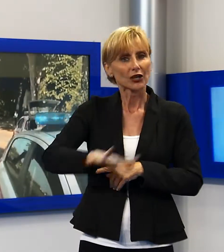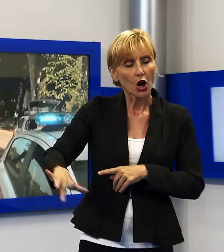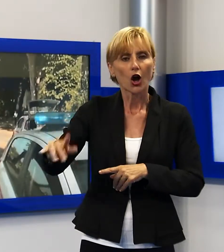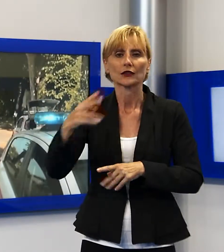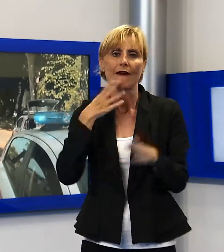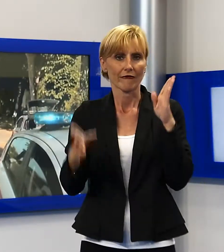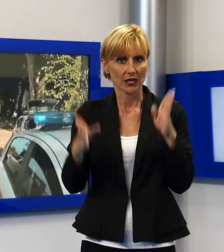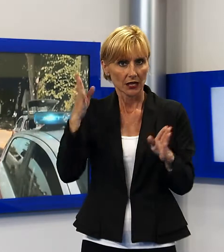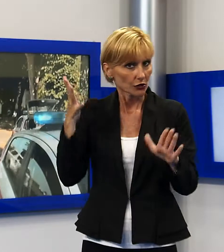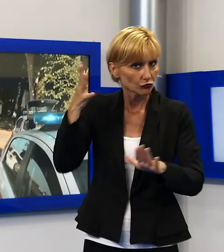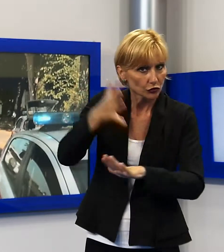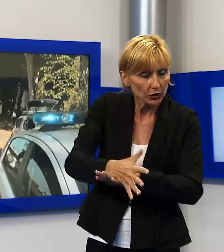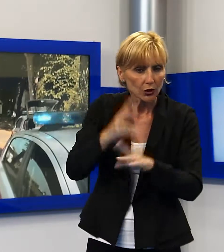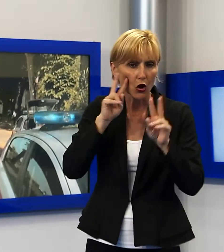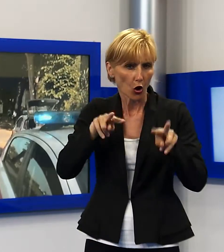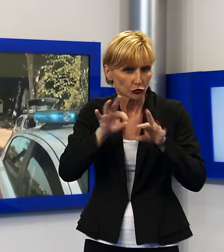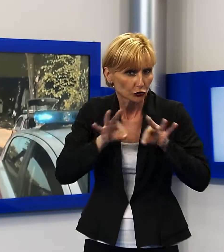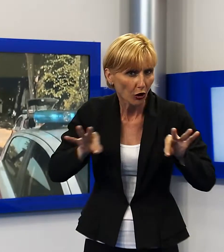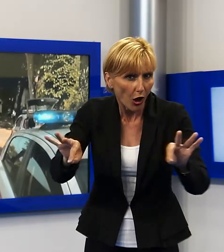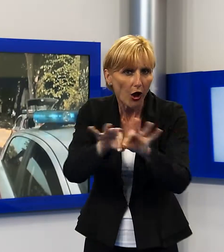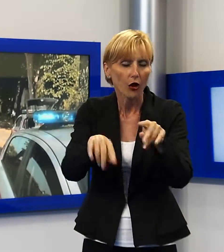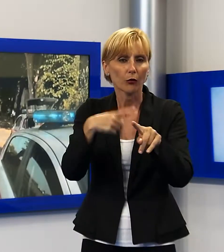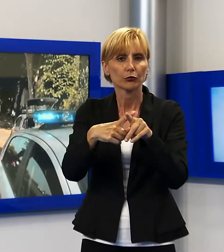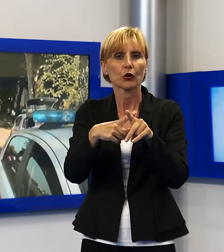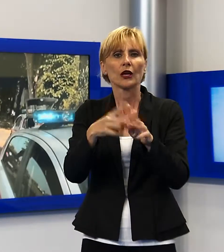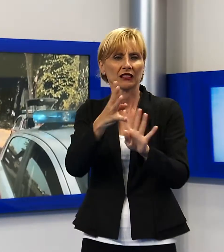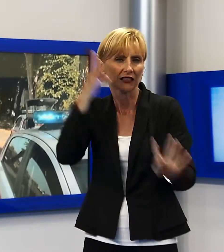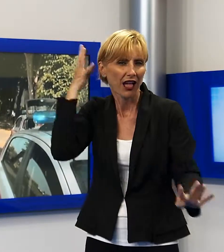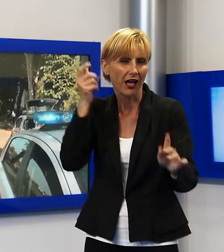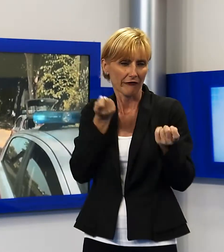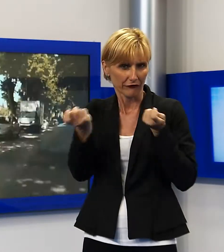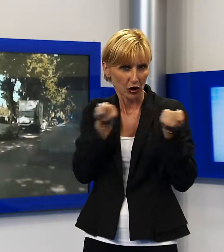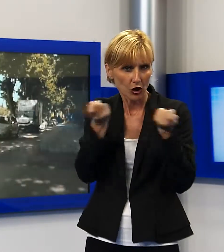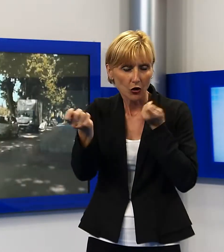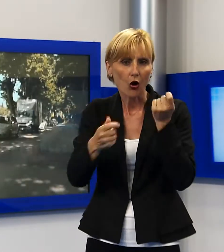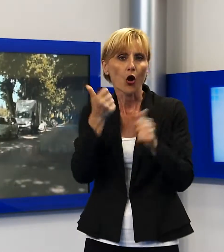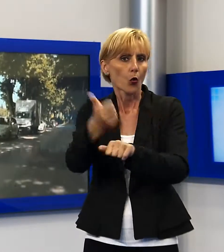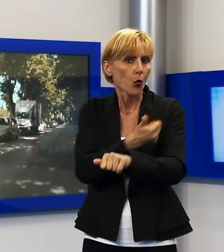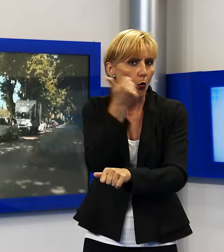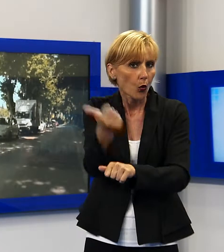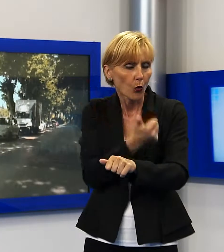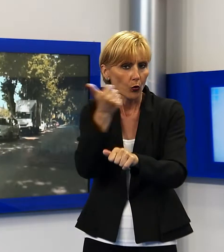intervenuta per i rilievi e per dirigere il traffico, rimasto rallentato per almeno un'ora in entrambe le direzioni.